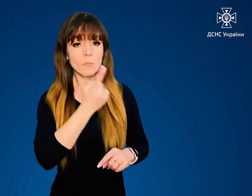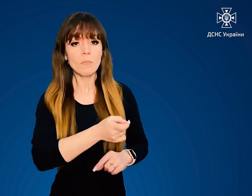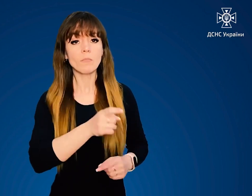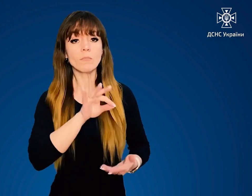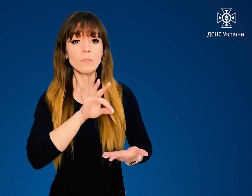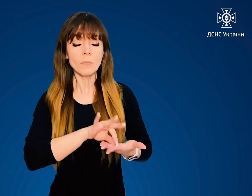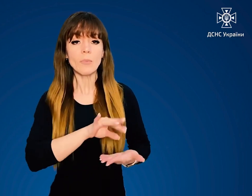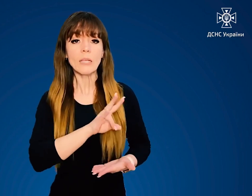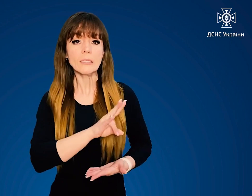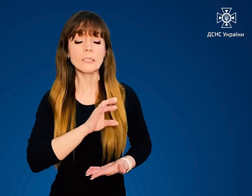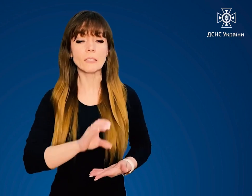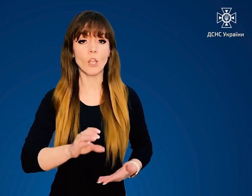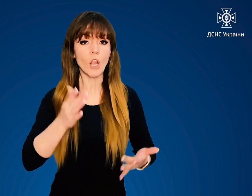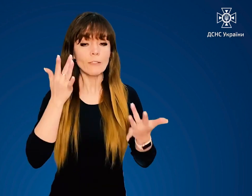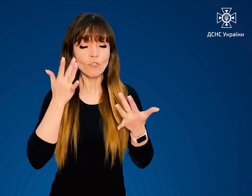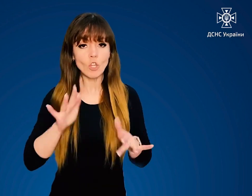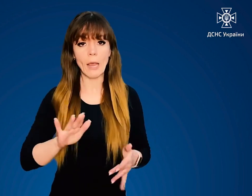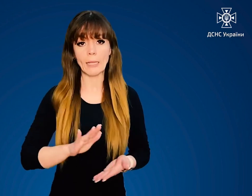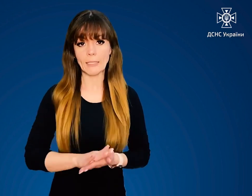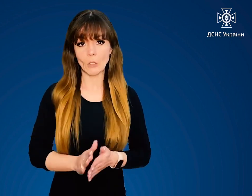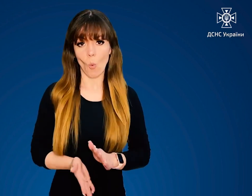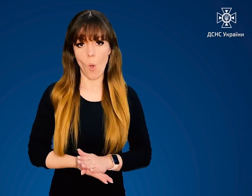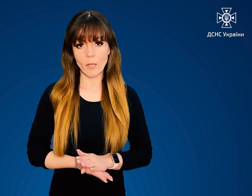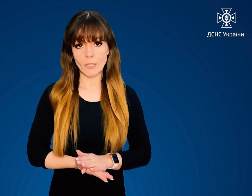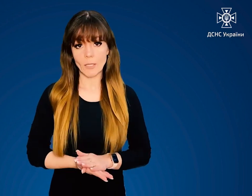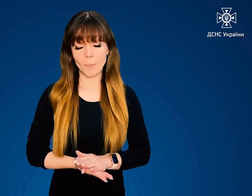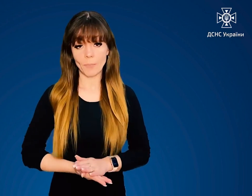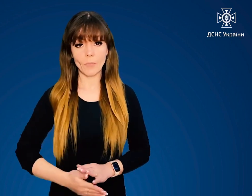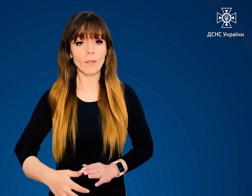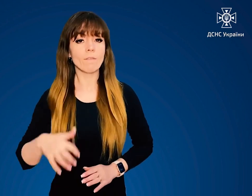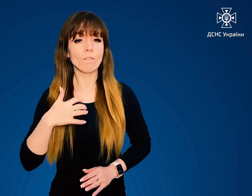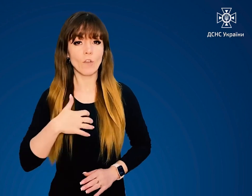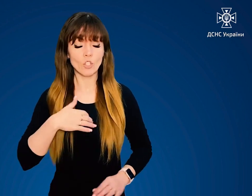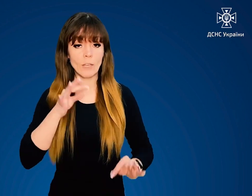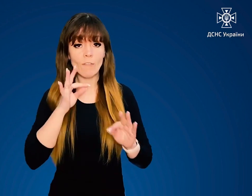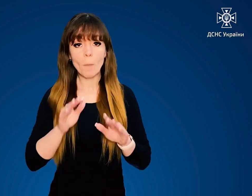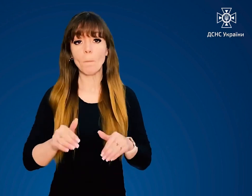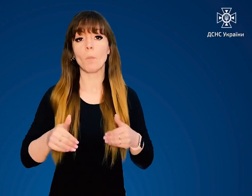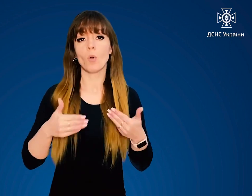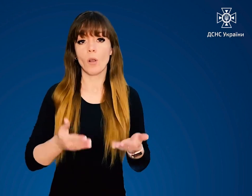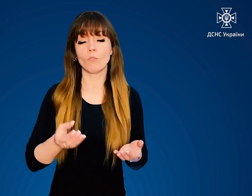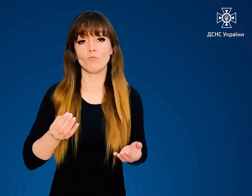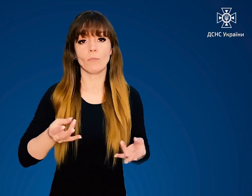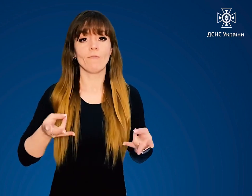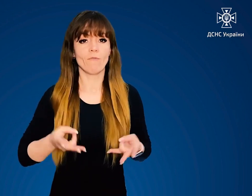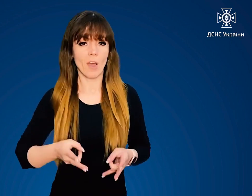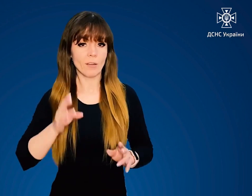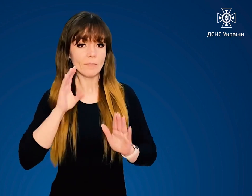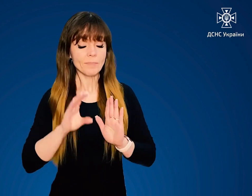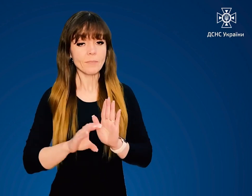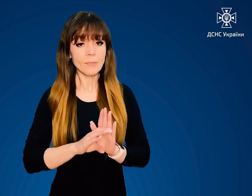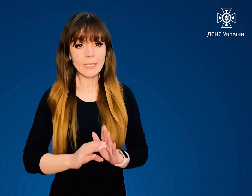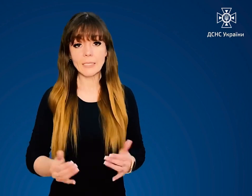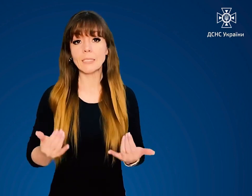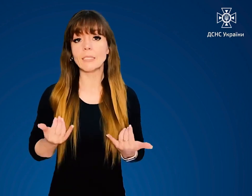«Надзвичайна ситуація». Важлива порада, яку варто виконати сьогодні.